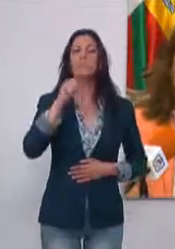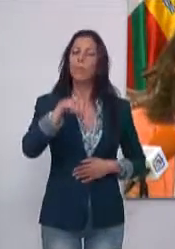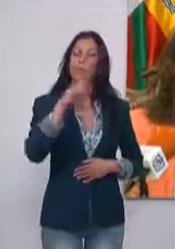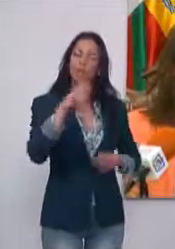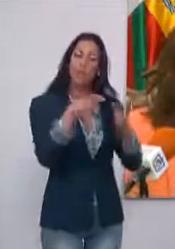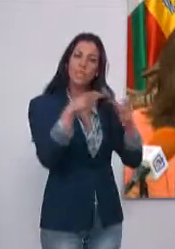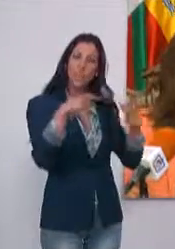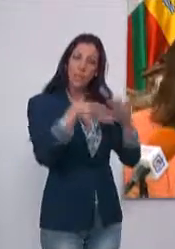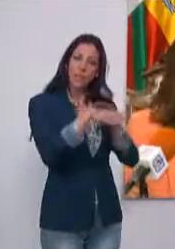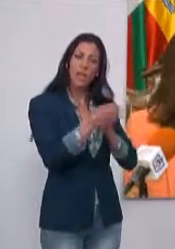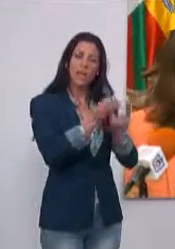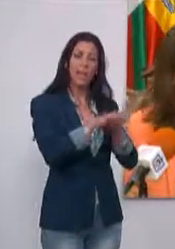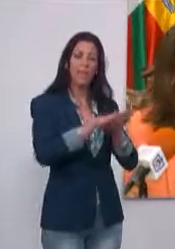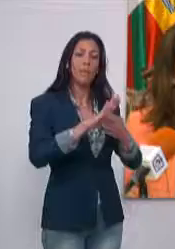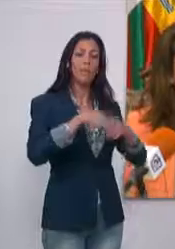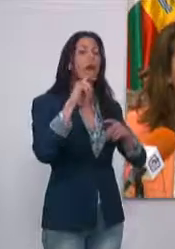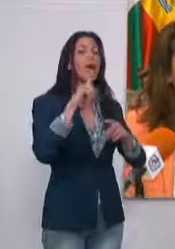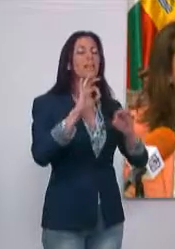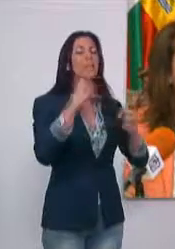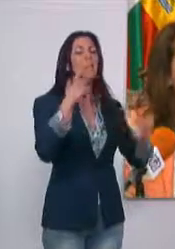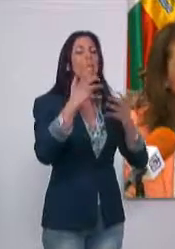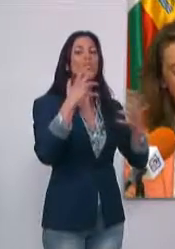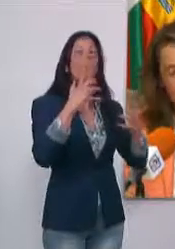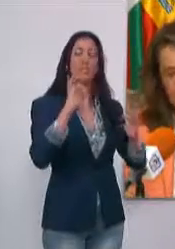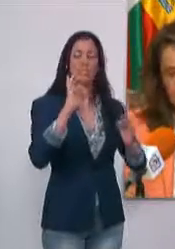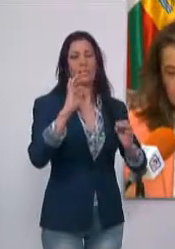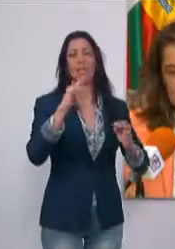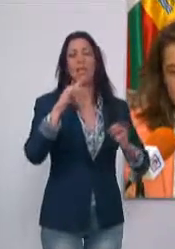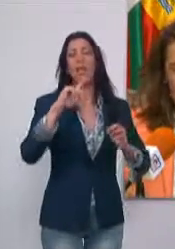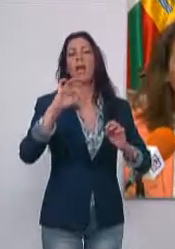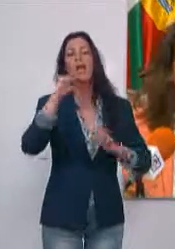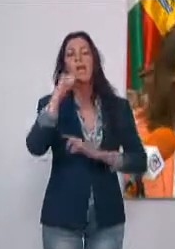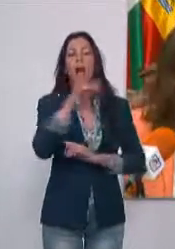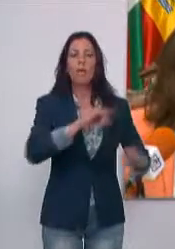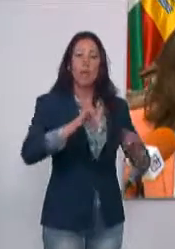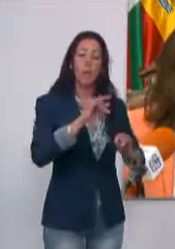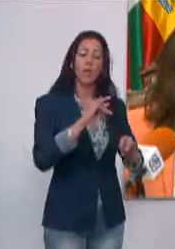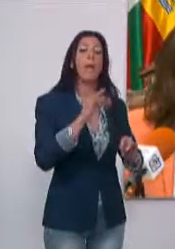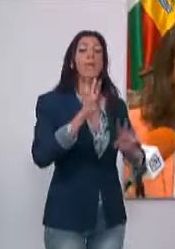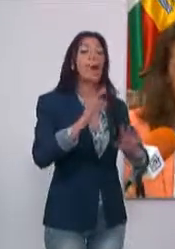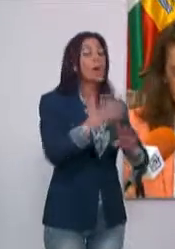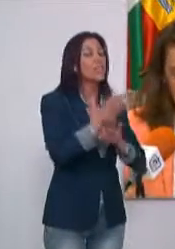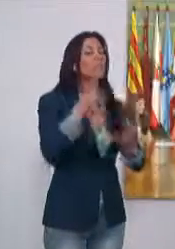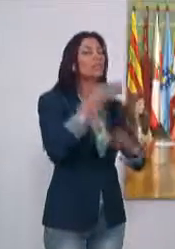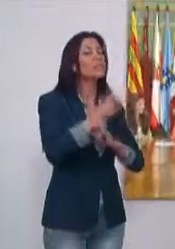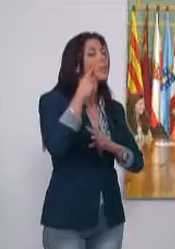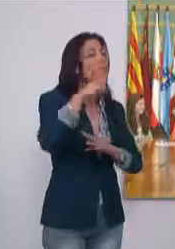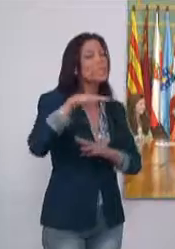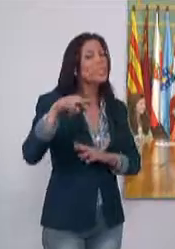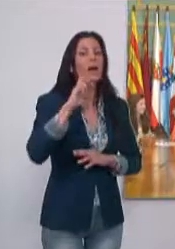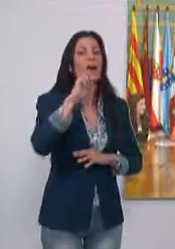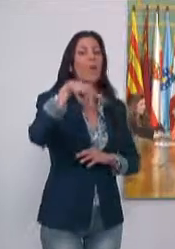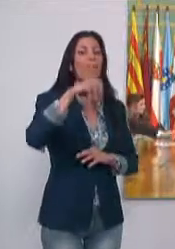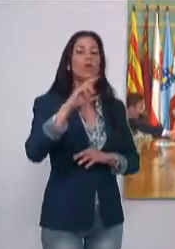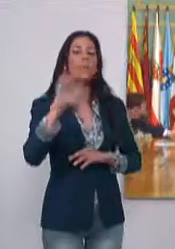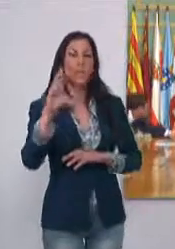Además, el Ayuntamiento de Motril da entrada gratuita al Museo Preindustrial de la Caña de Azúcar, a quienes visiten la bodega de Ron